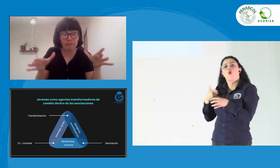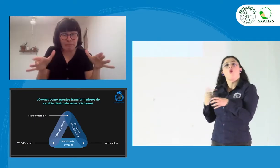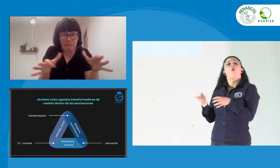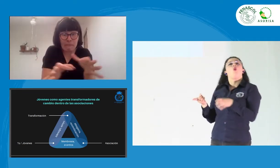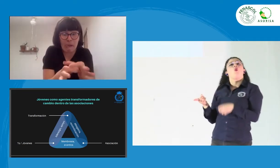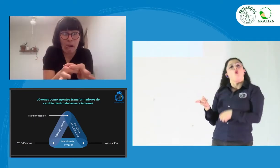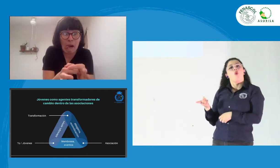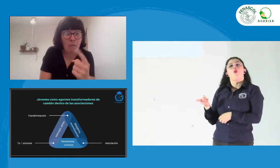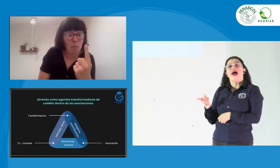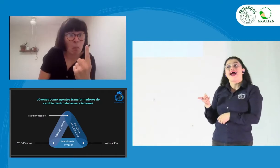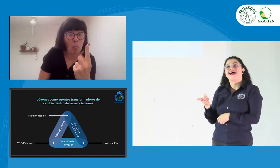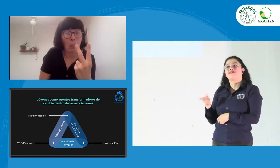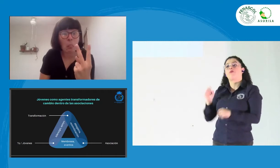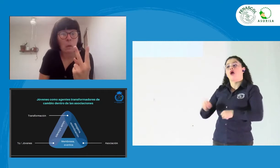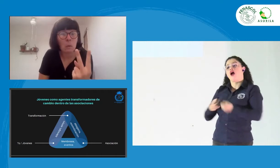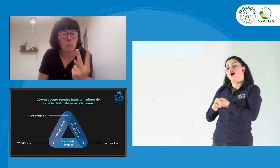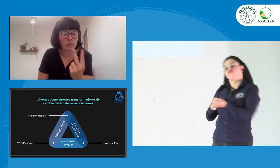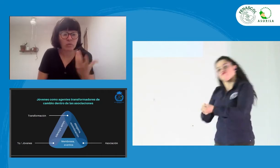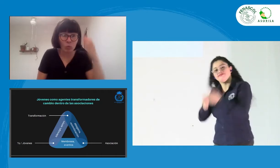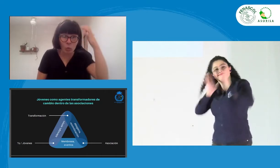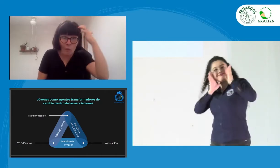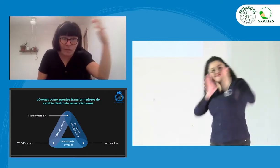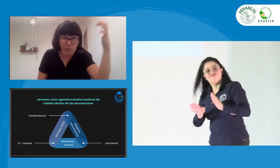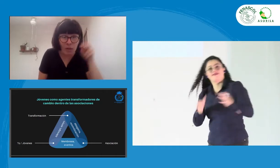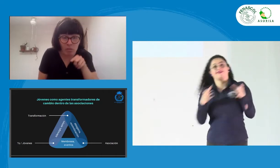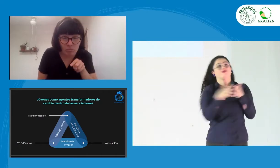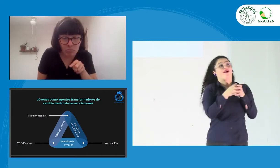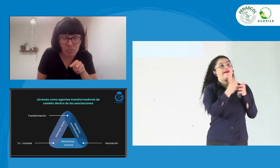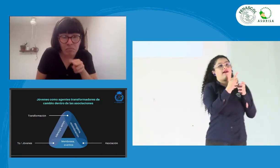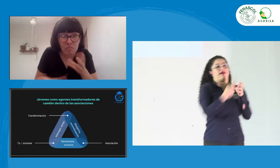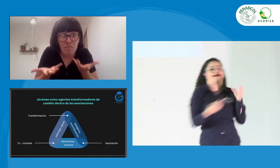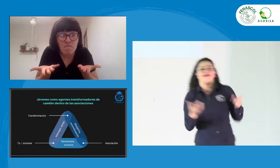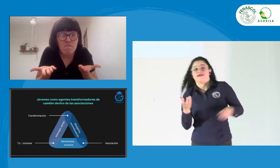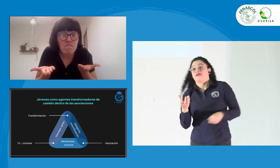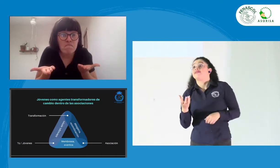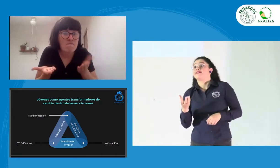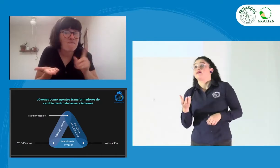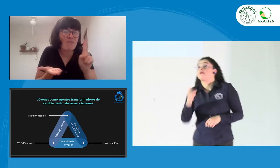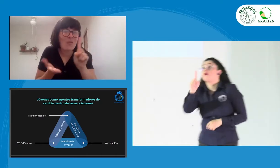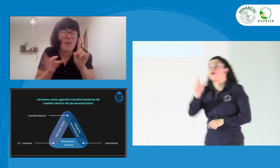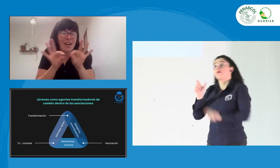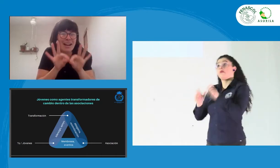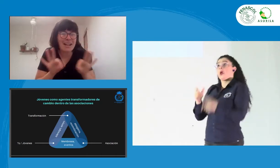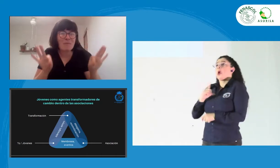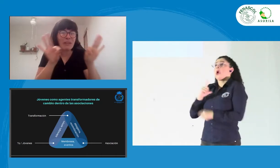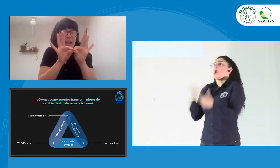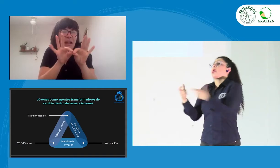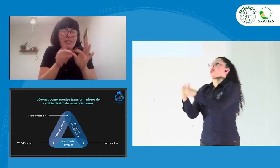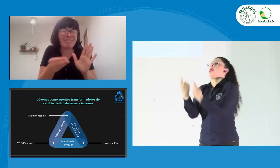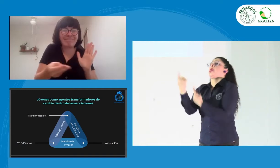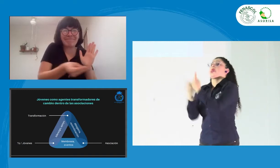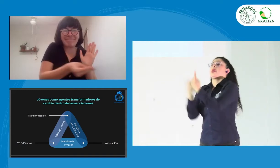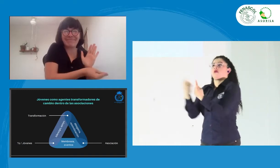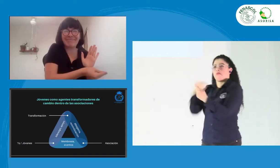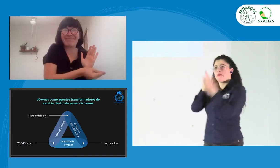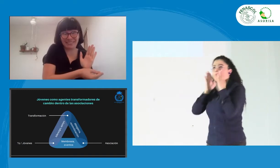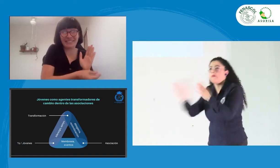a las situaciones que se están presentando. Obviamente, si van a llegar una, dos personas o asociaciones muy pequeñas,